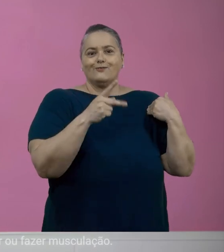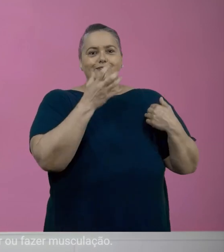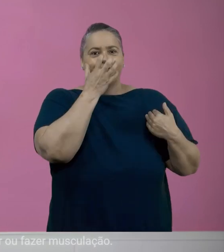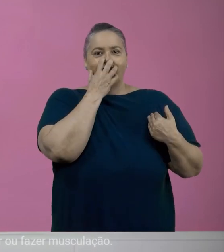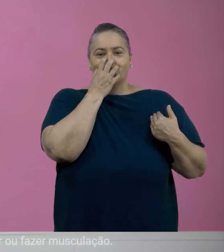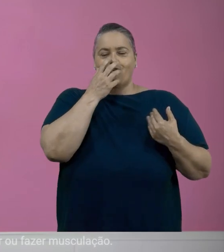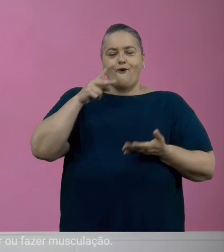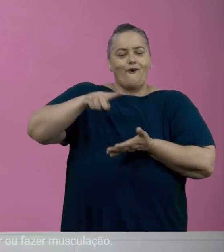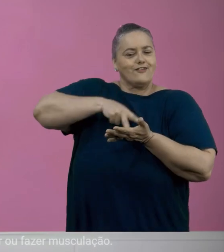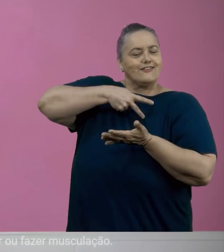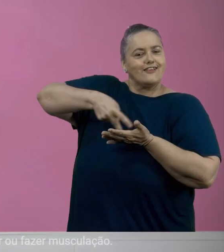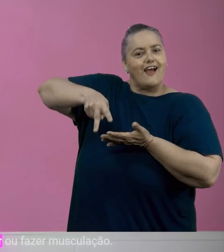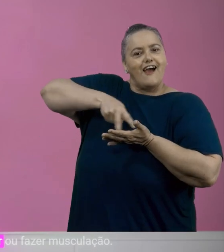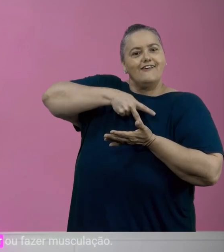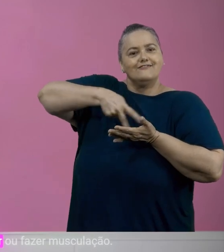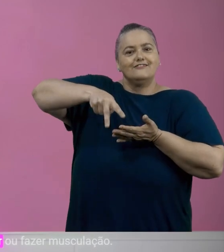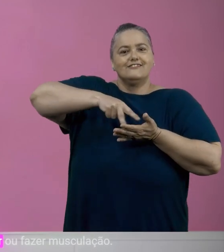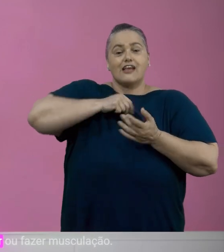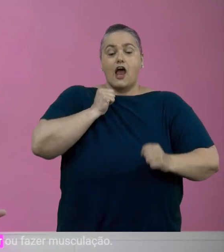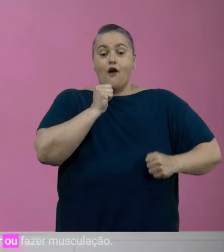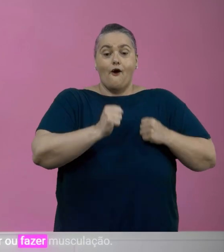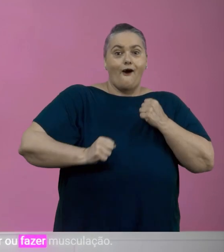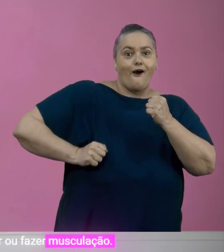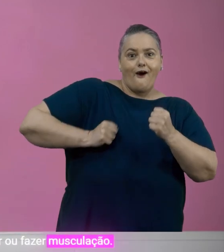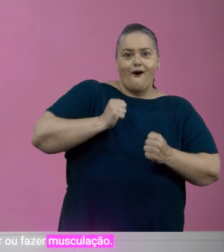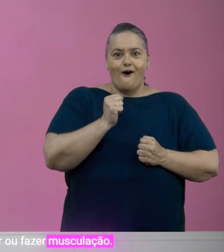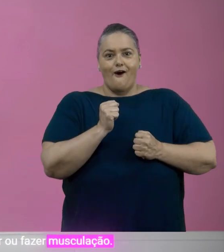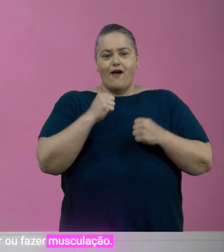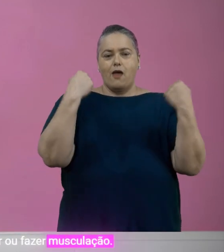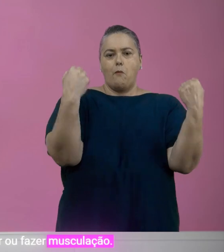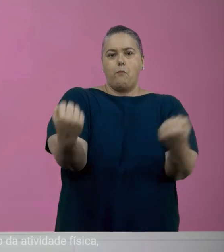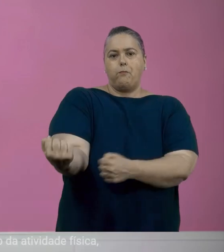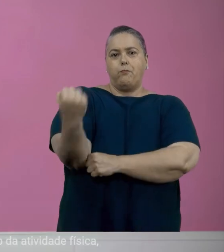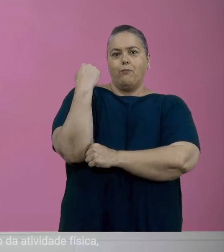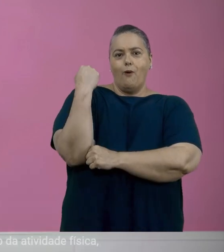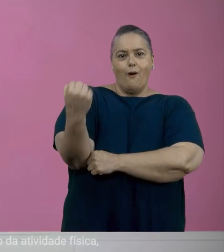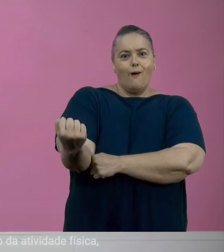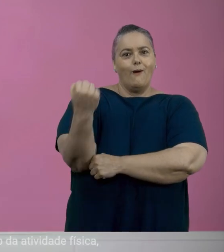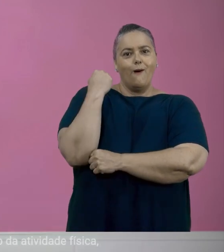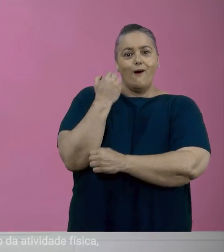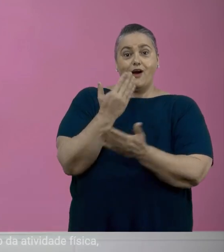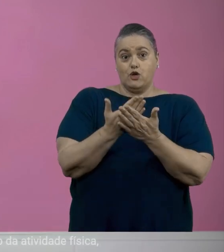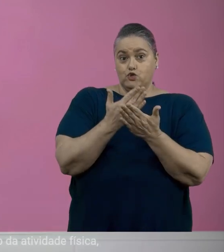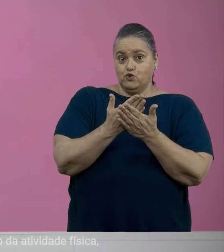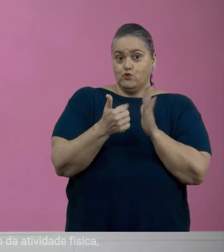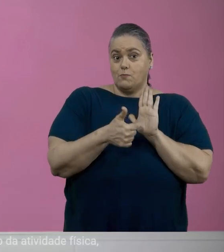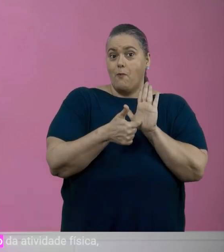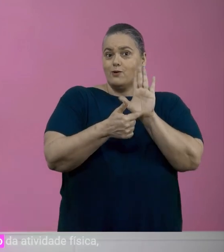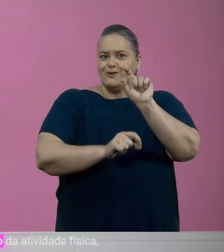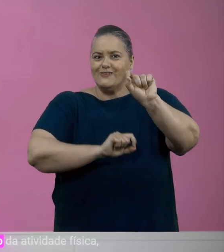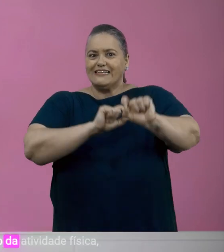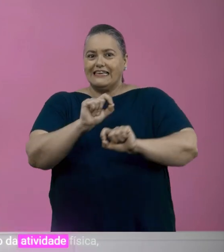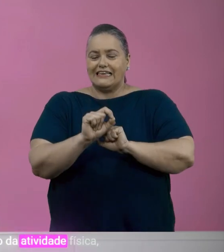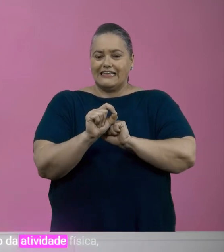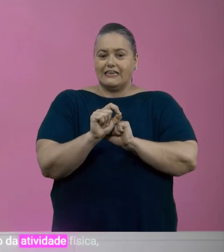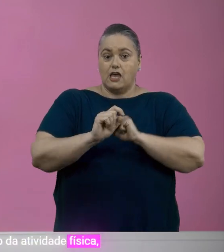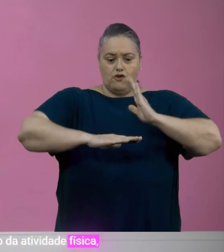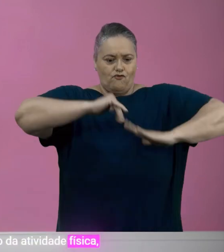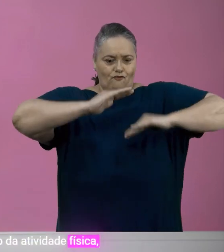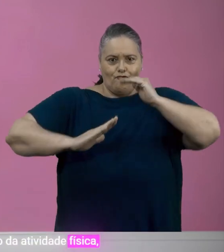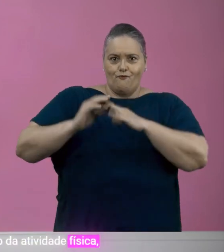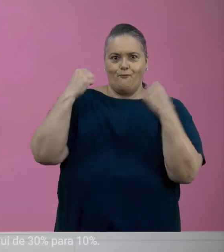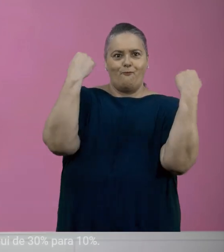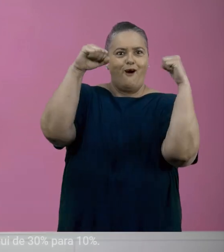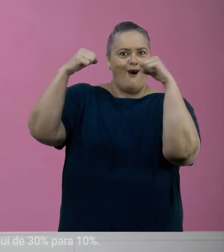cachorro, dançar, correr ou fazer musculação. Estudos sugerem que, com o aumento da atividade física,